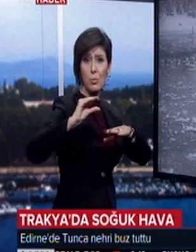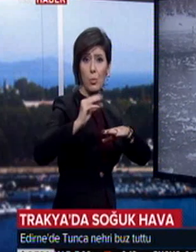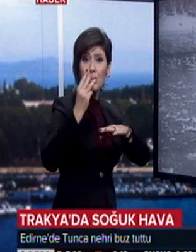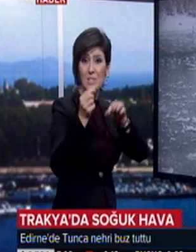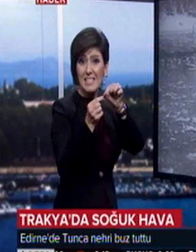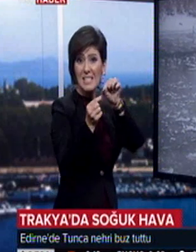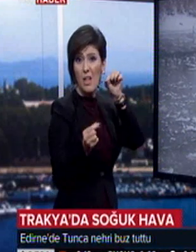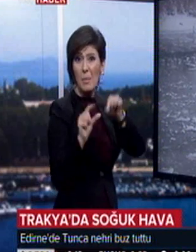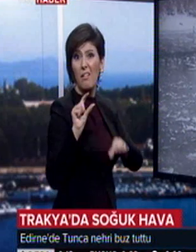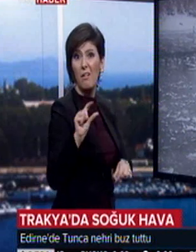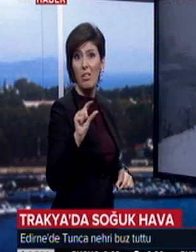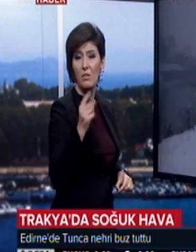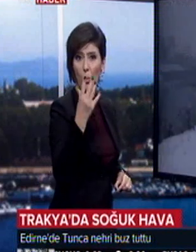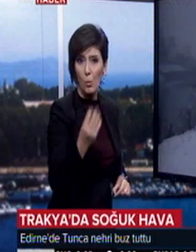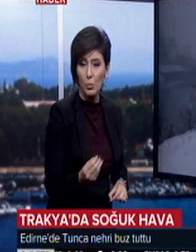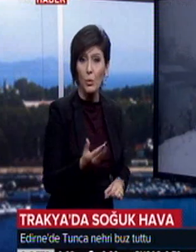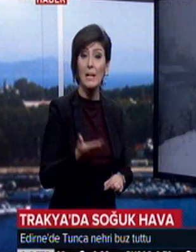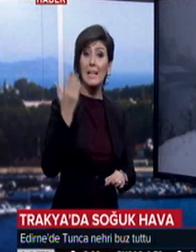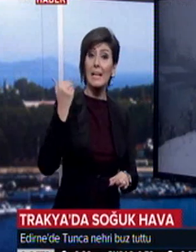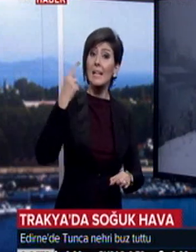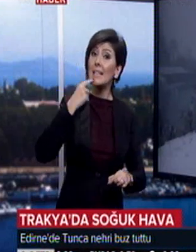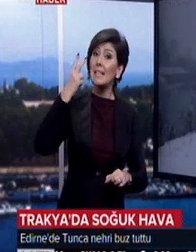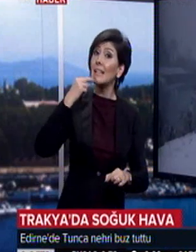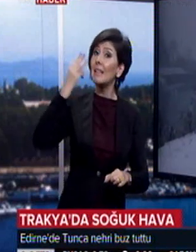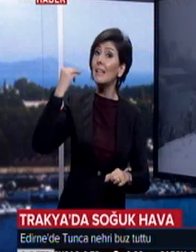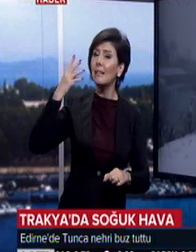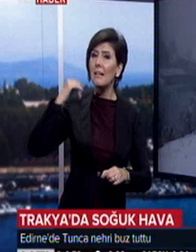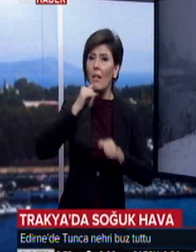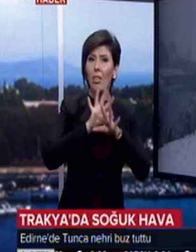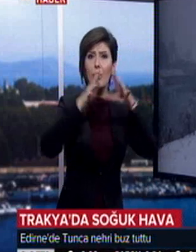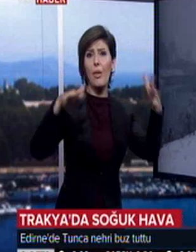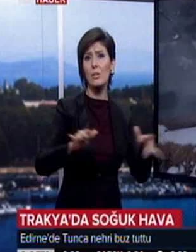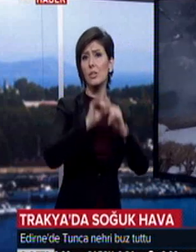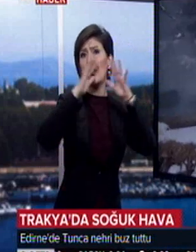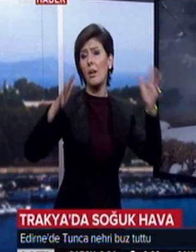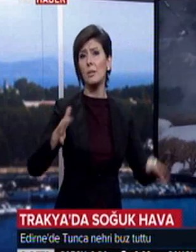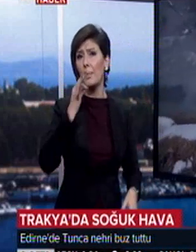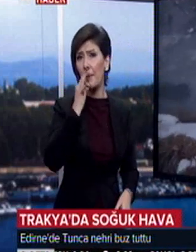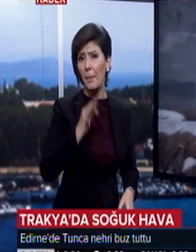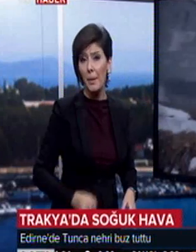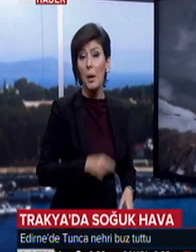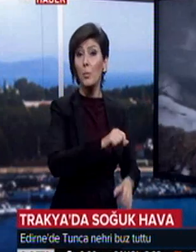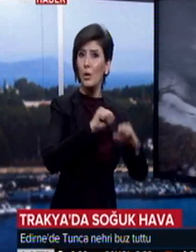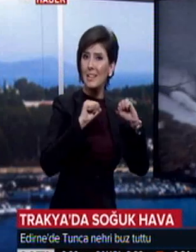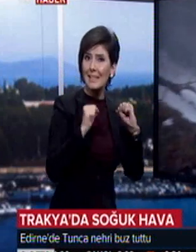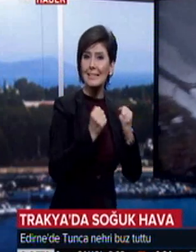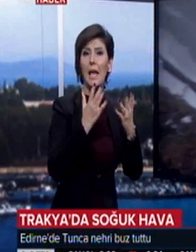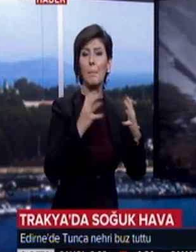kadar kalına ulaştı. Önceki yıllarda taşkınlarla boğuşan bölgede bu kış hem kuraklık hem de dondurucu soğuk